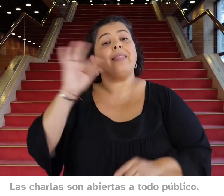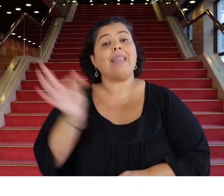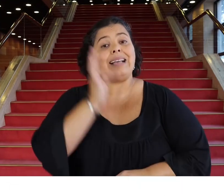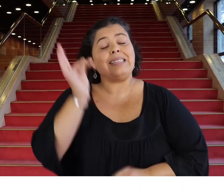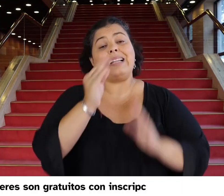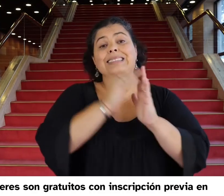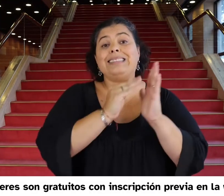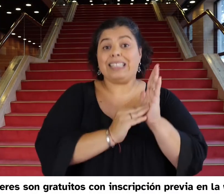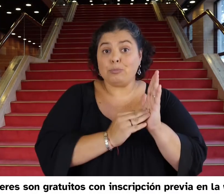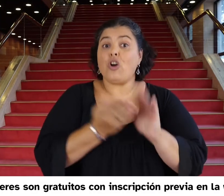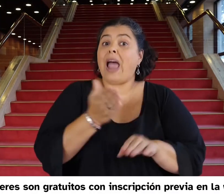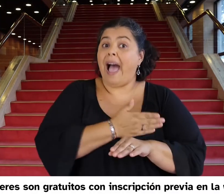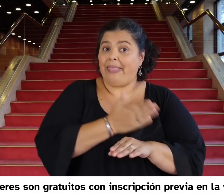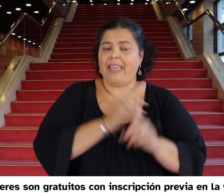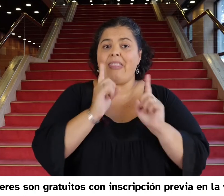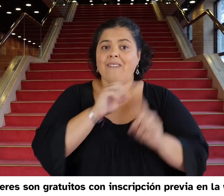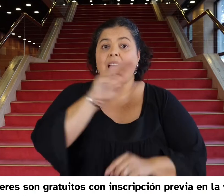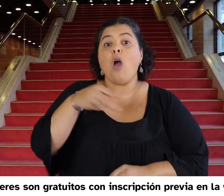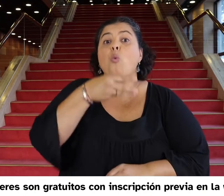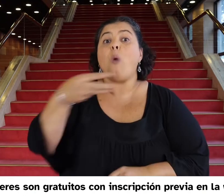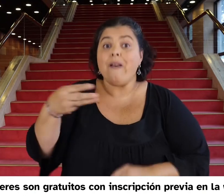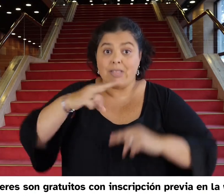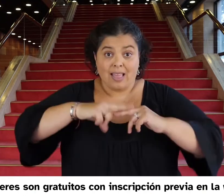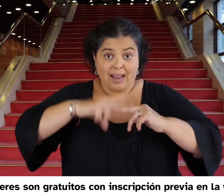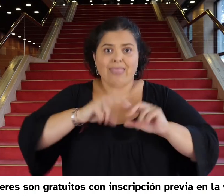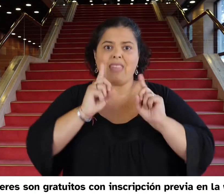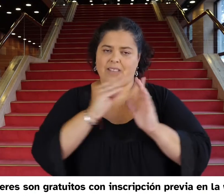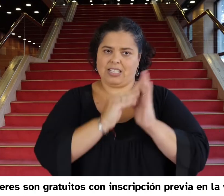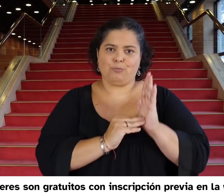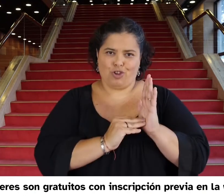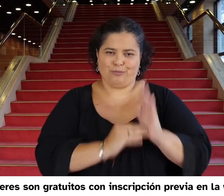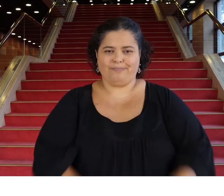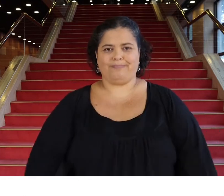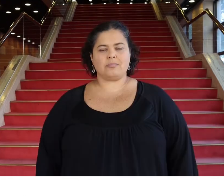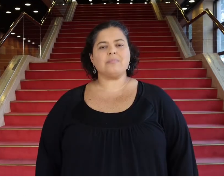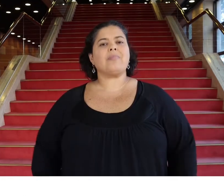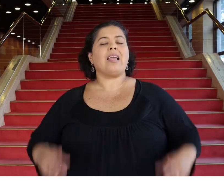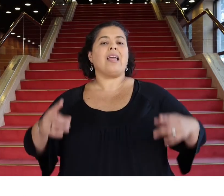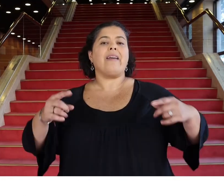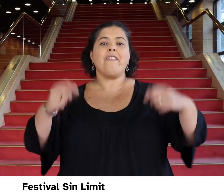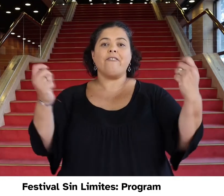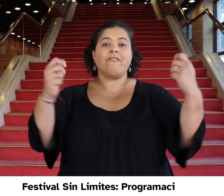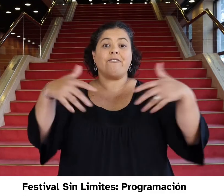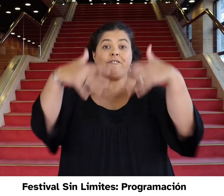Talleres con inscripción previa en la web. ¡Los esperamos! Festival Sin Límites.